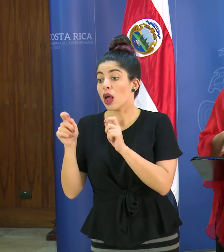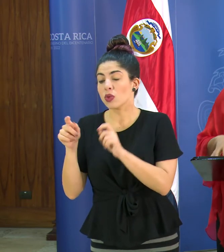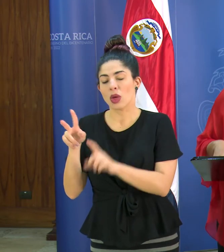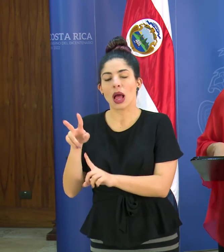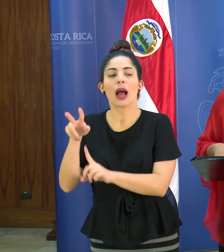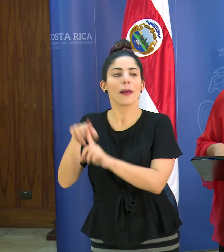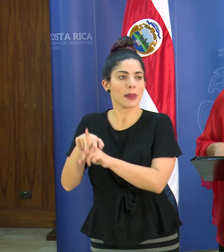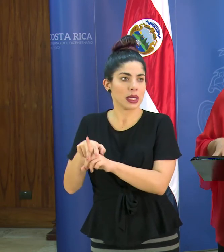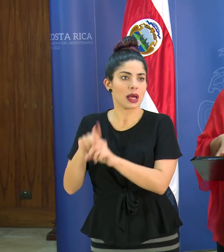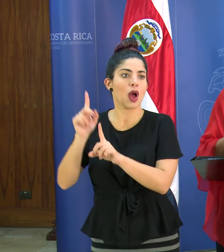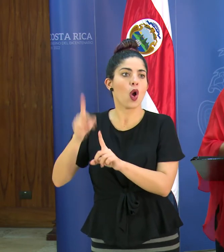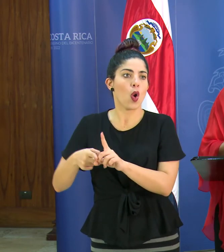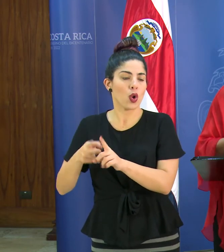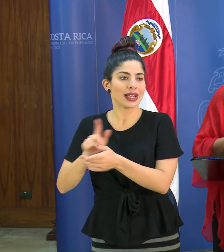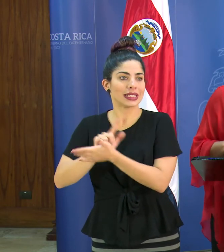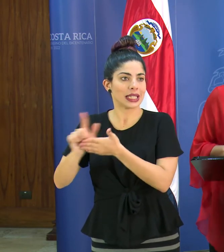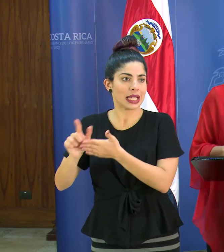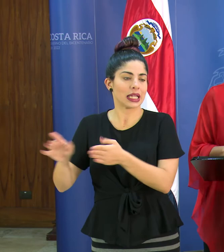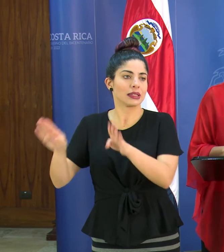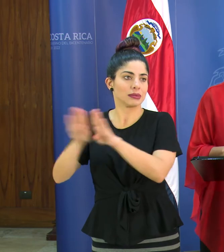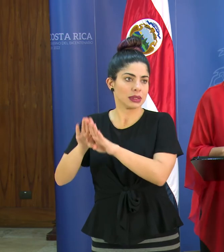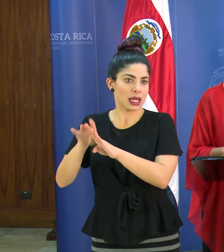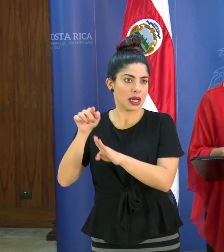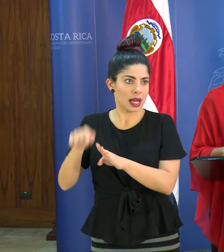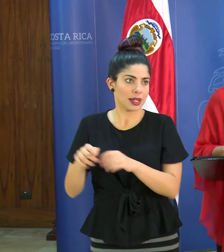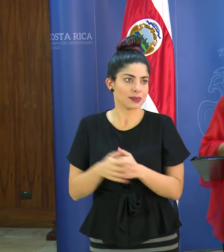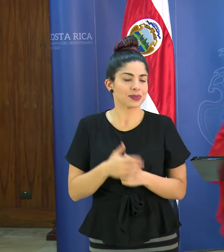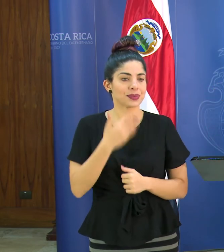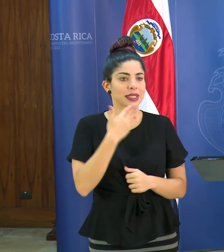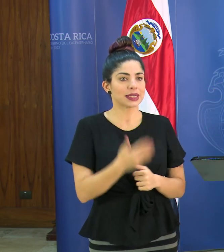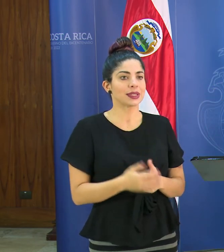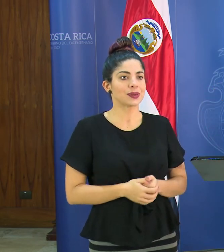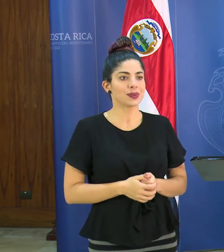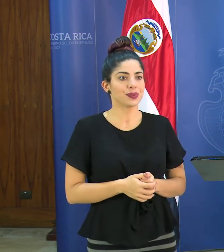aplica una orden sanitaria y se cierra el centro educativo gracias